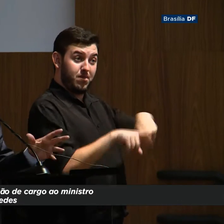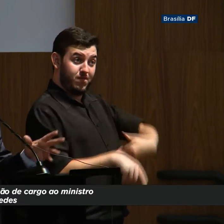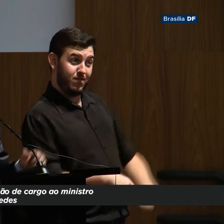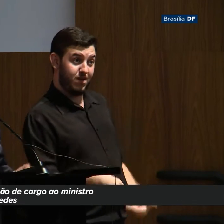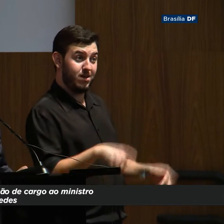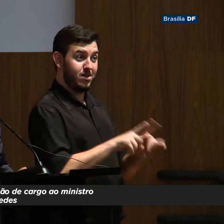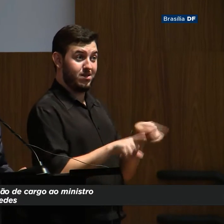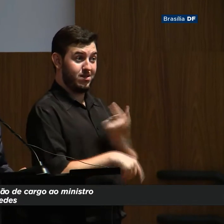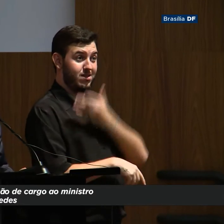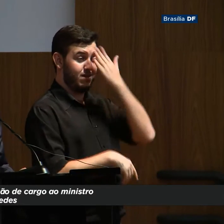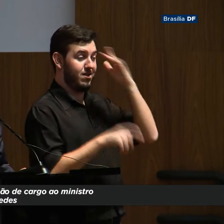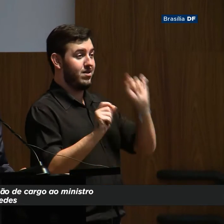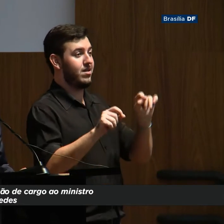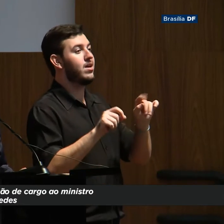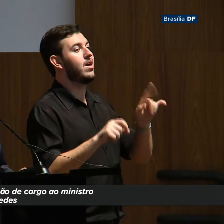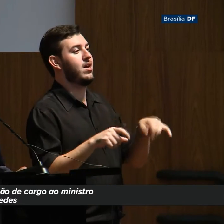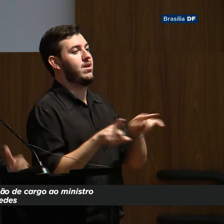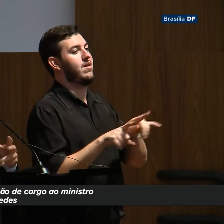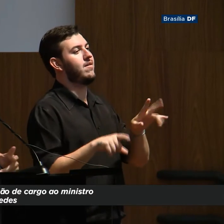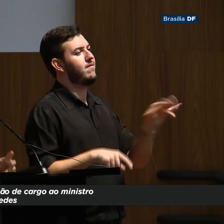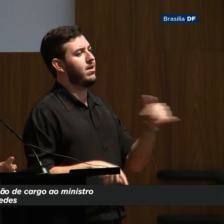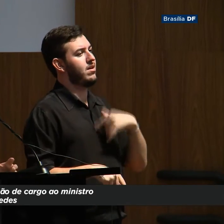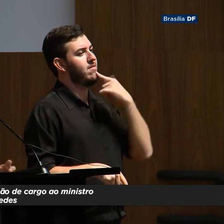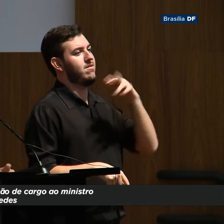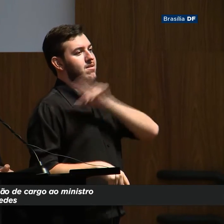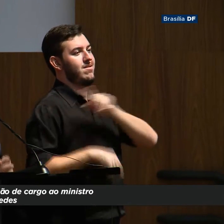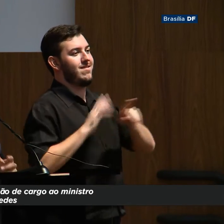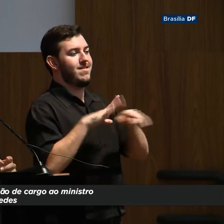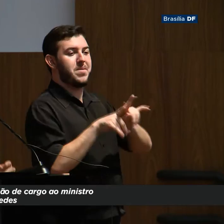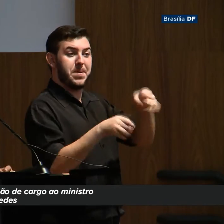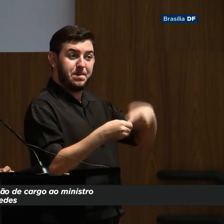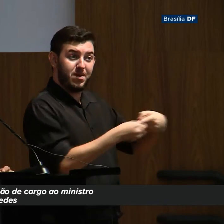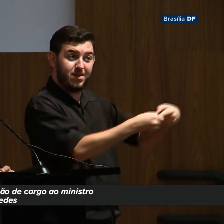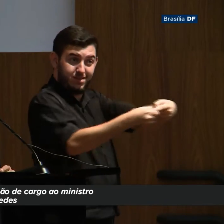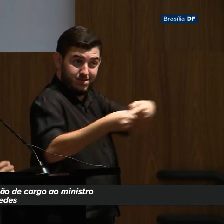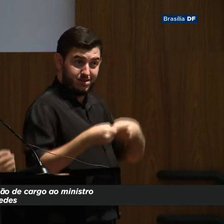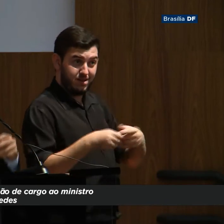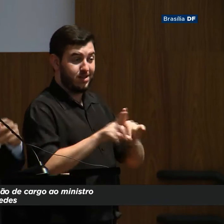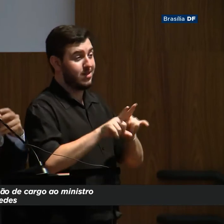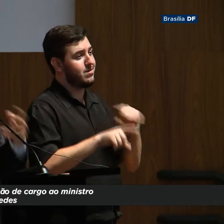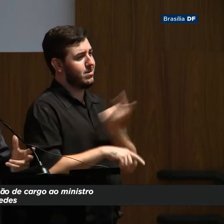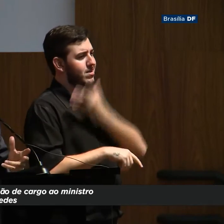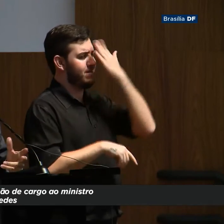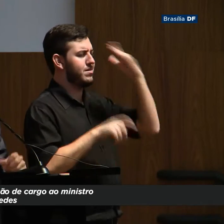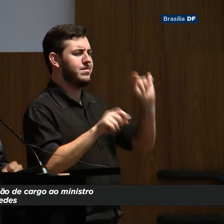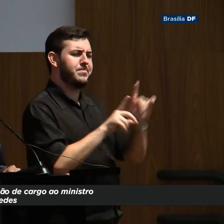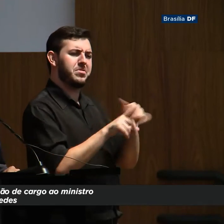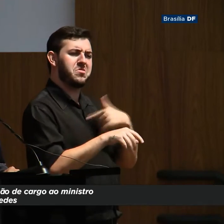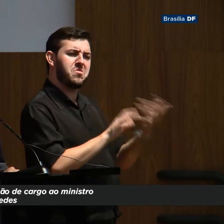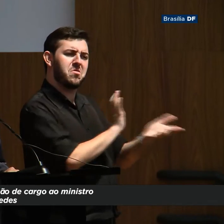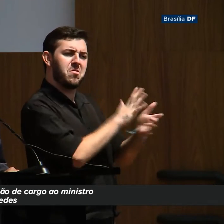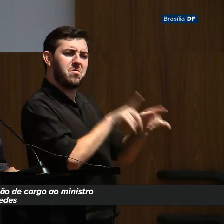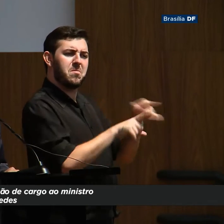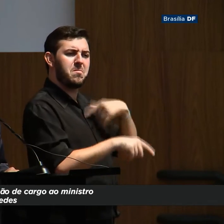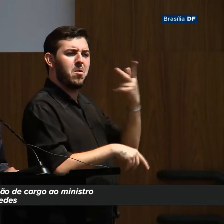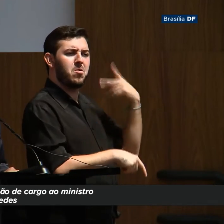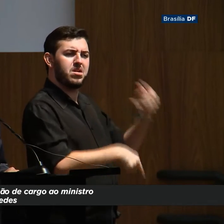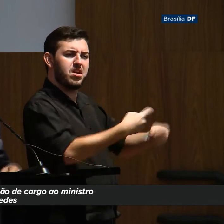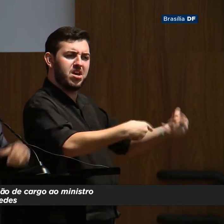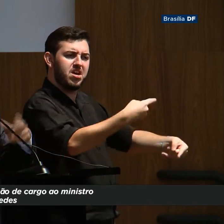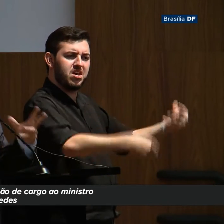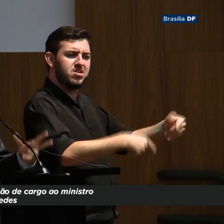que é o princípio federativo. Então, eu acho que realmente a classe política dá um passo à frente e reassume. E, curiosamente,